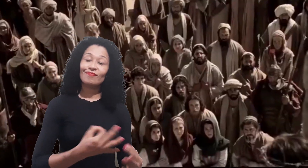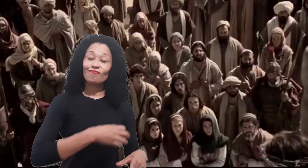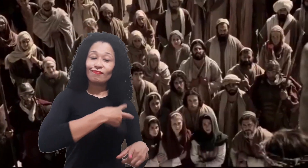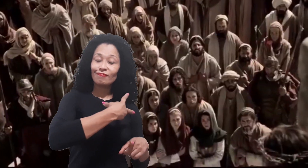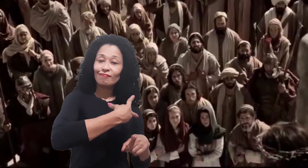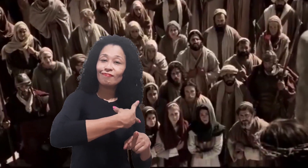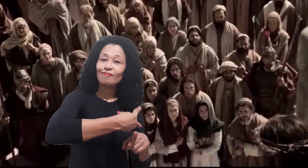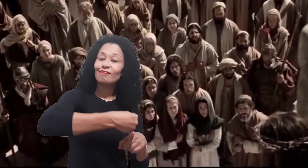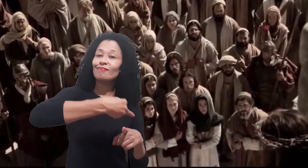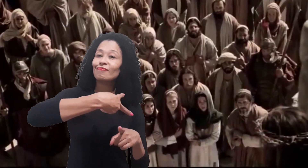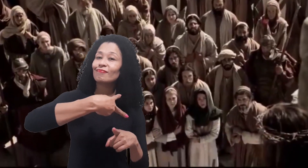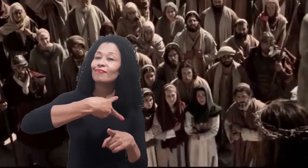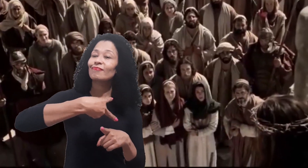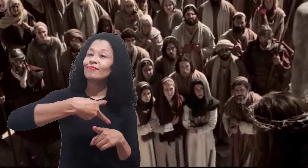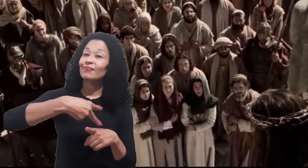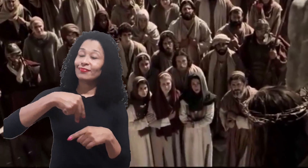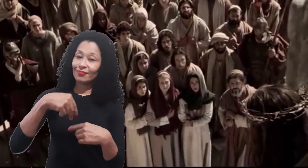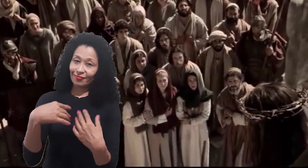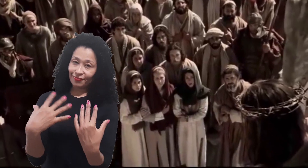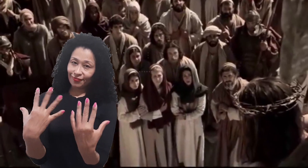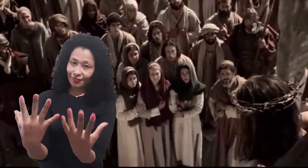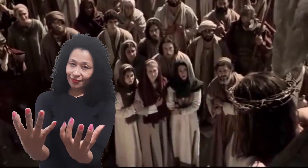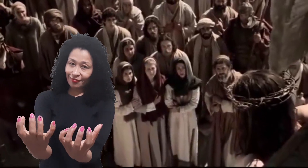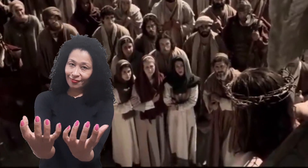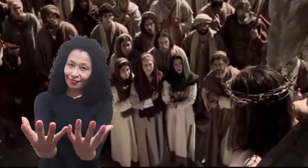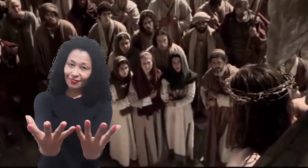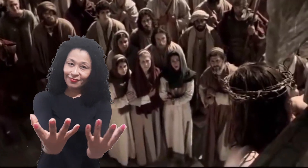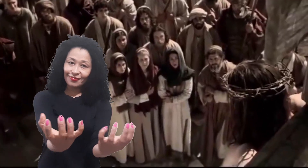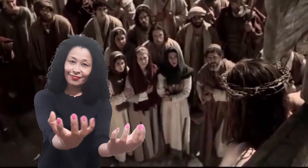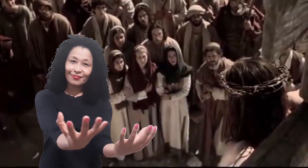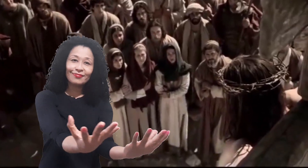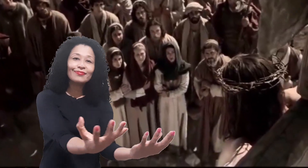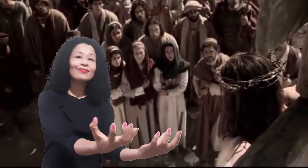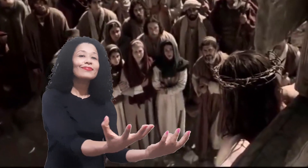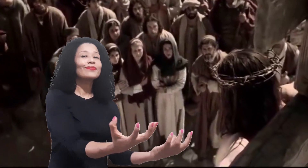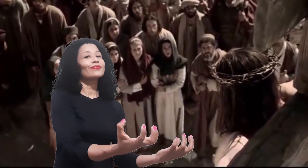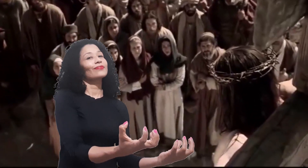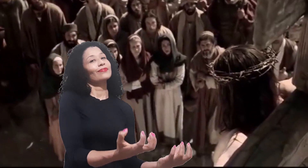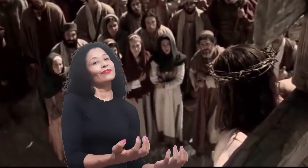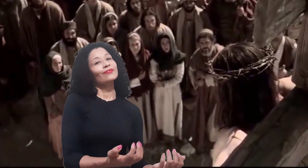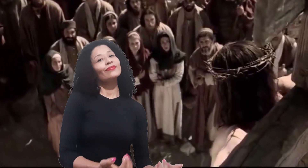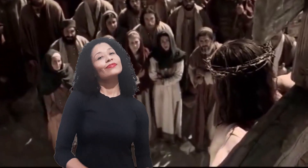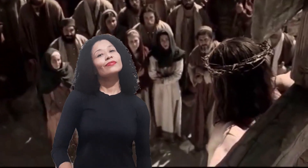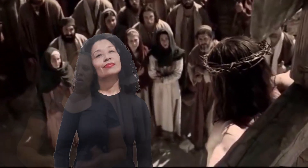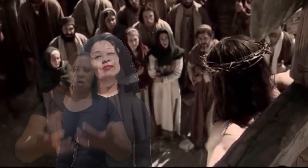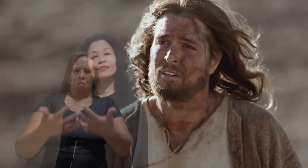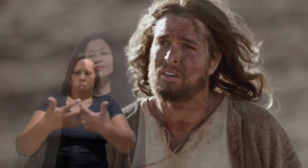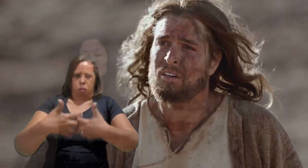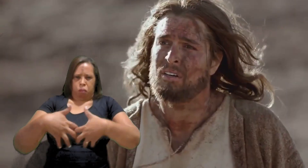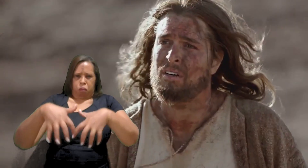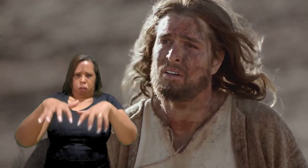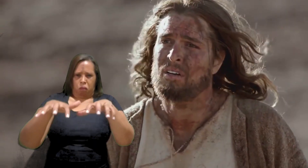vitoriosos a tantos Não